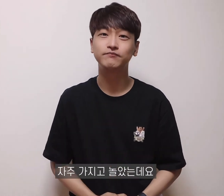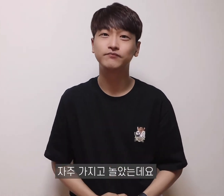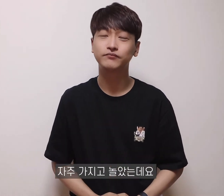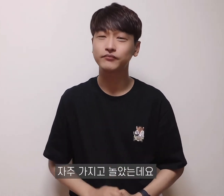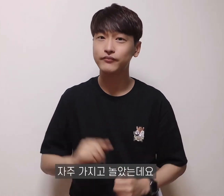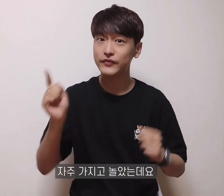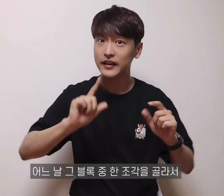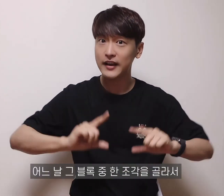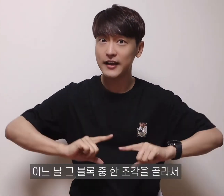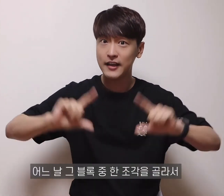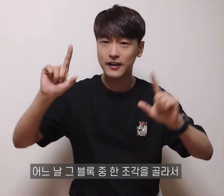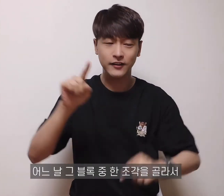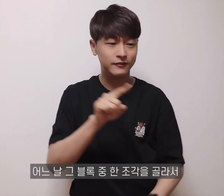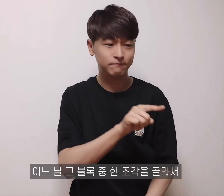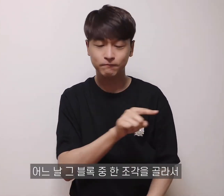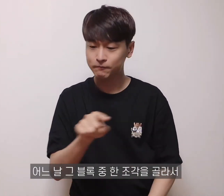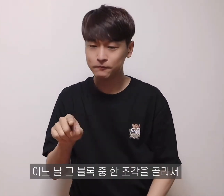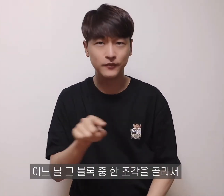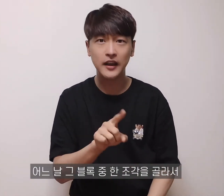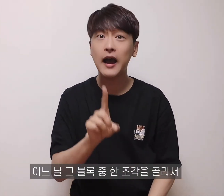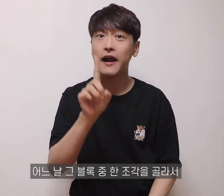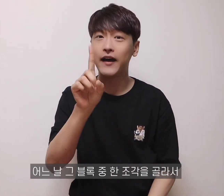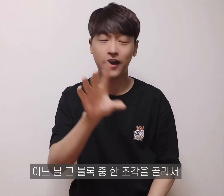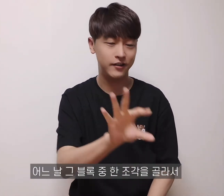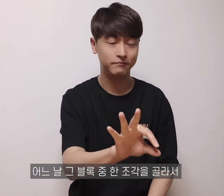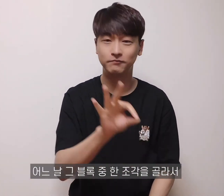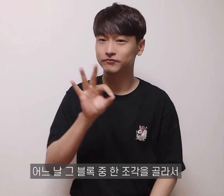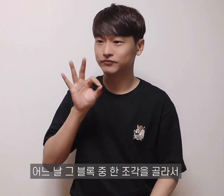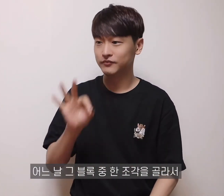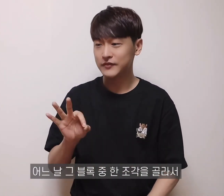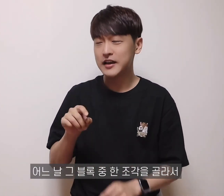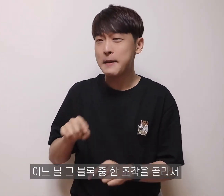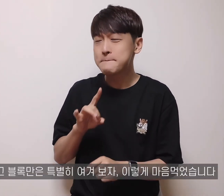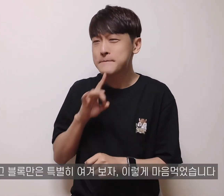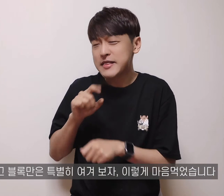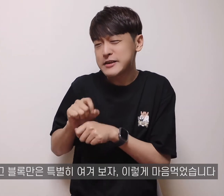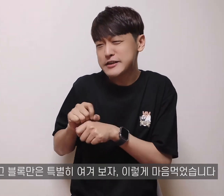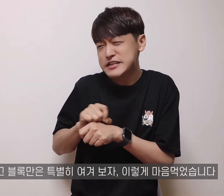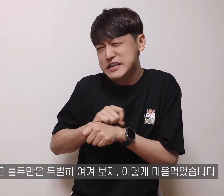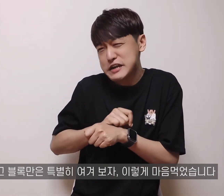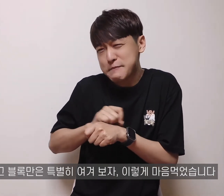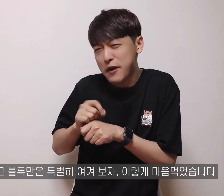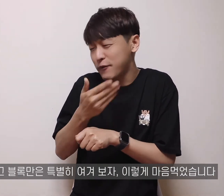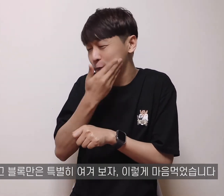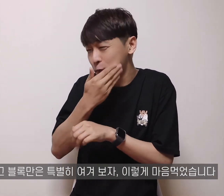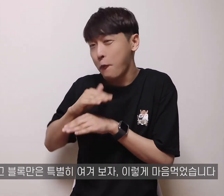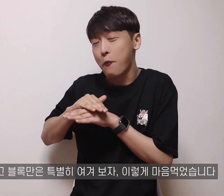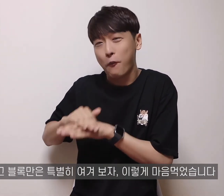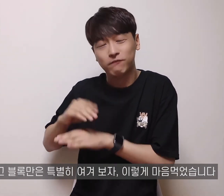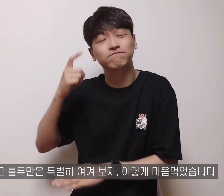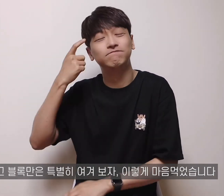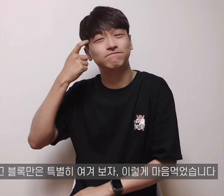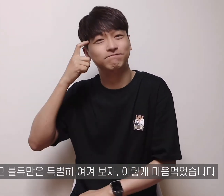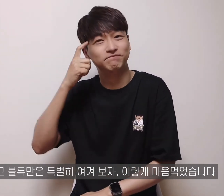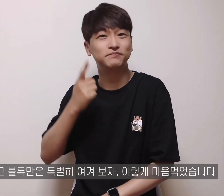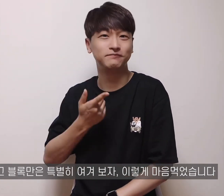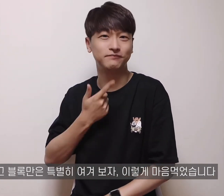어느 날 그 블럭 중 한 조각을 골라서 그 블럭만은 특별하게 여겨보자 이렇게 마음 먹었습니다